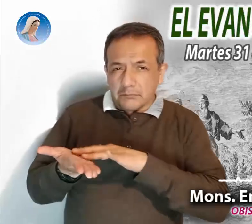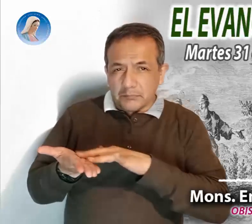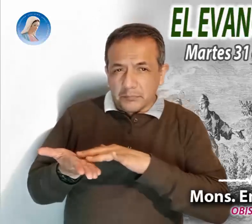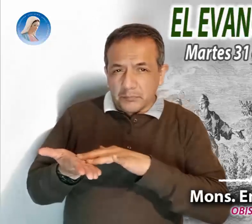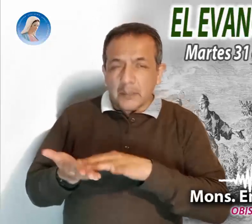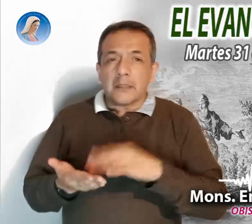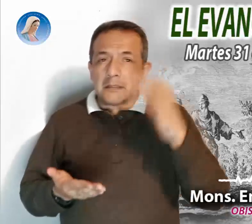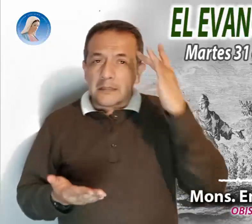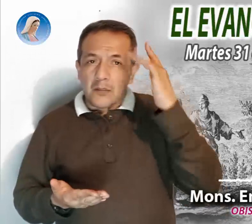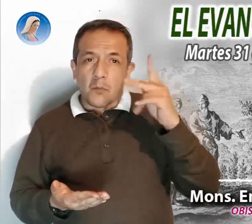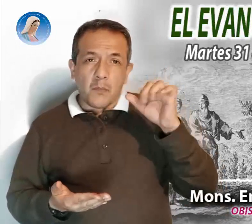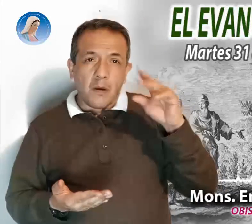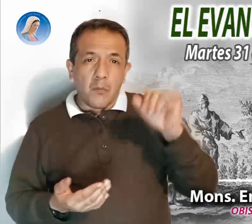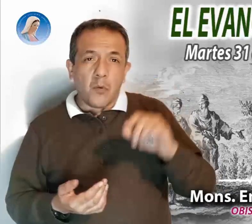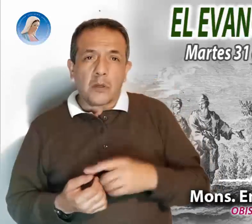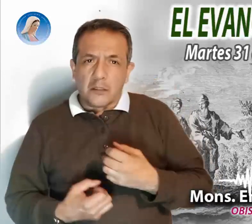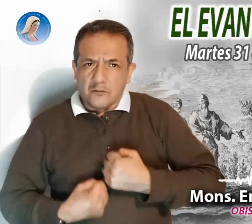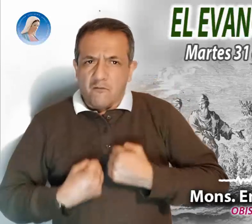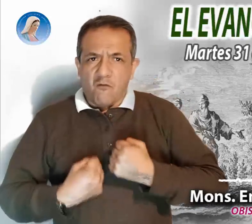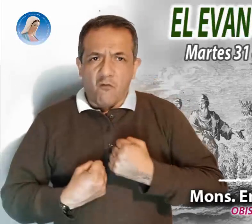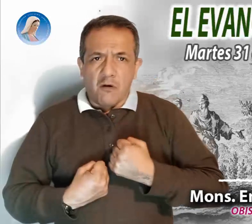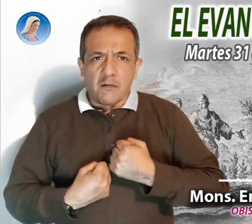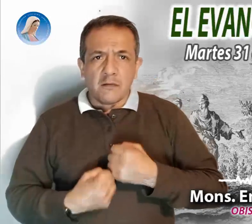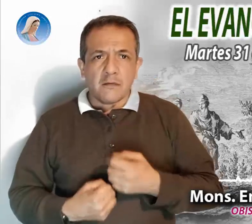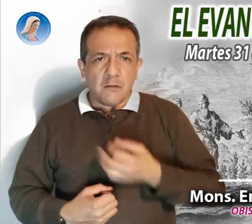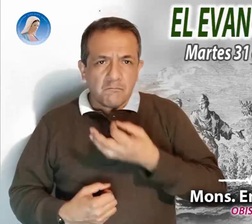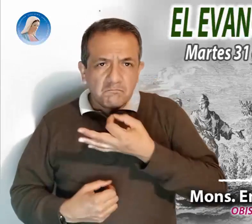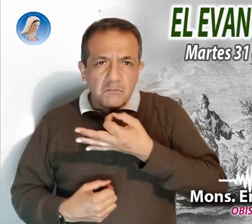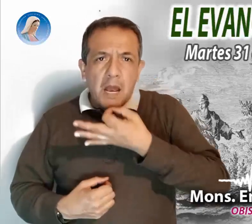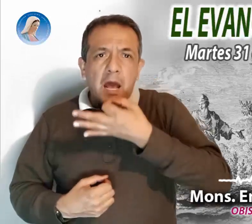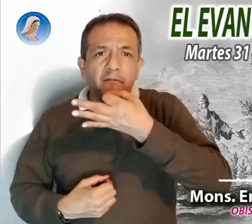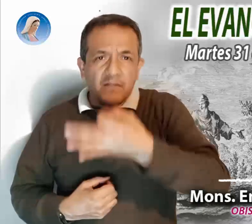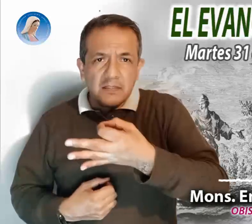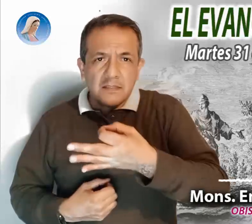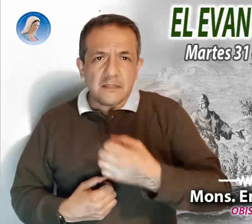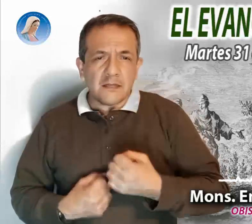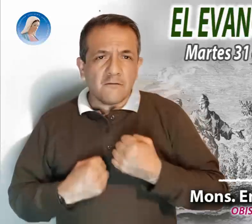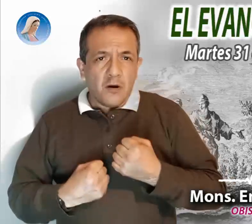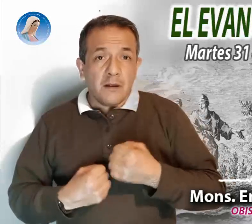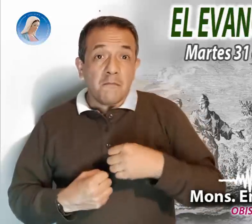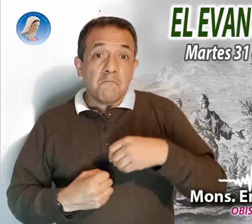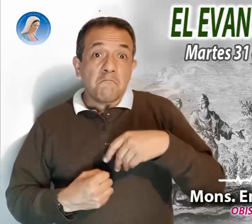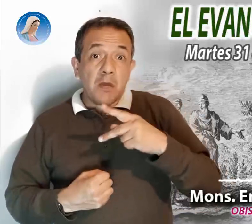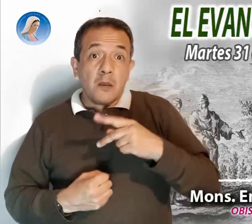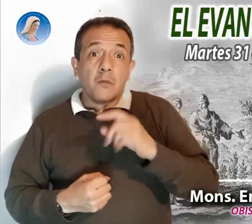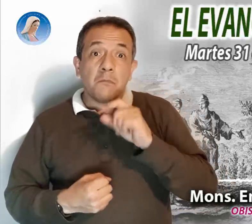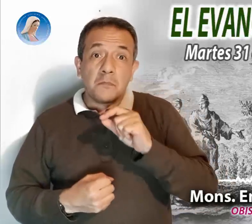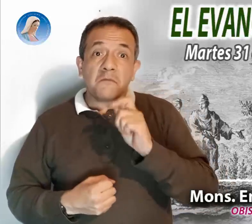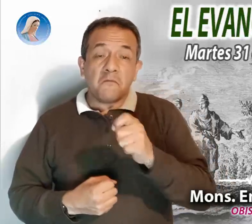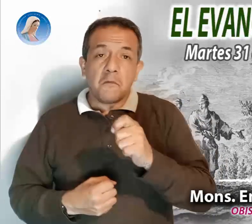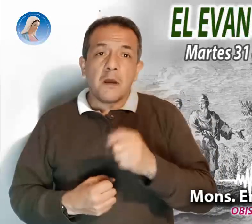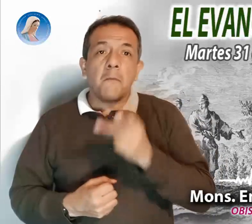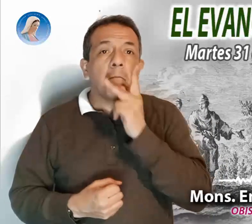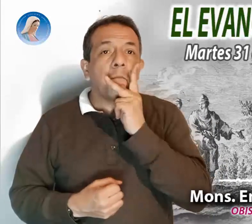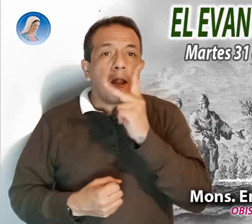denuncia fuertemente, pero que al mismo tiempo nos abre el camino de la esperanza. Las pequeñas acciones de respeto a